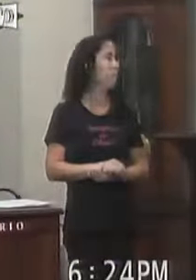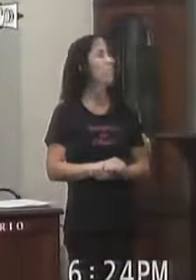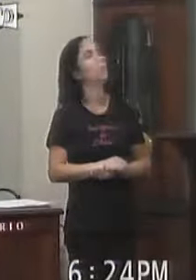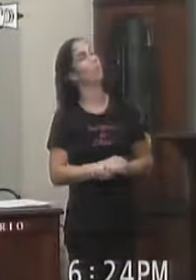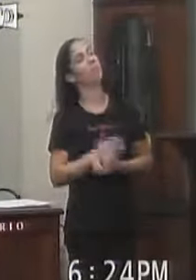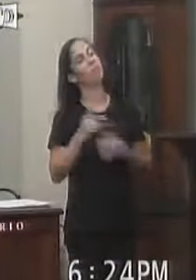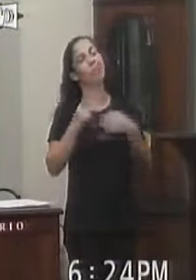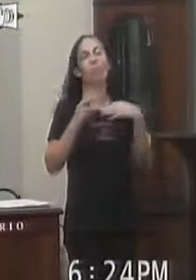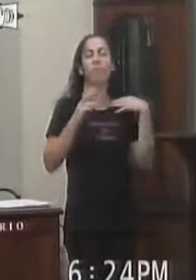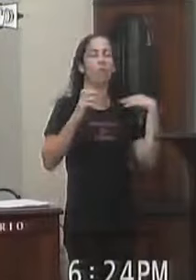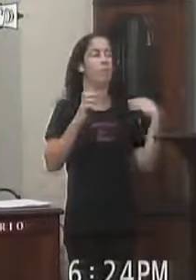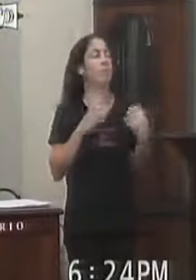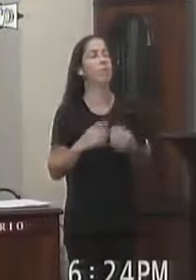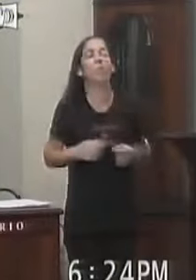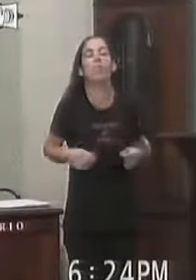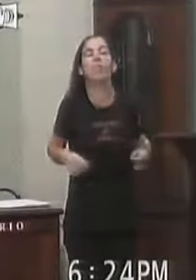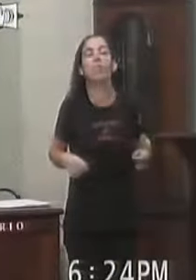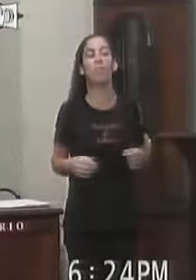Aparecer